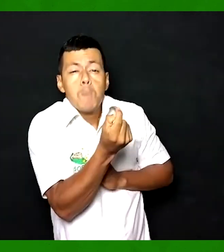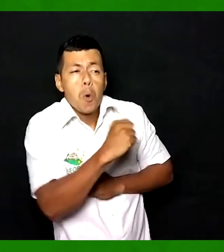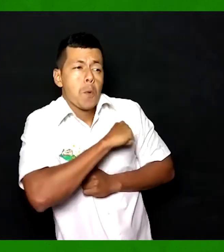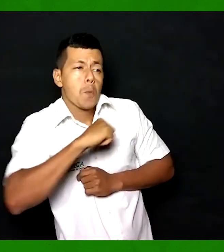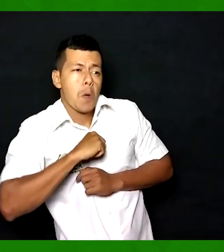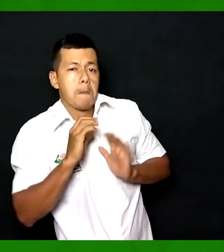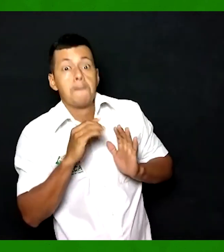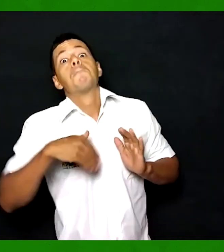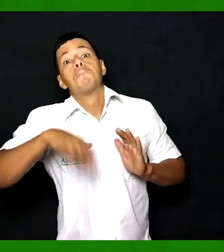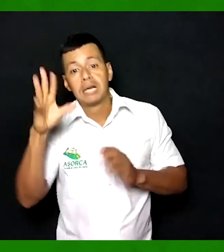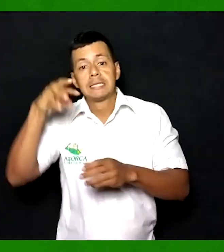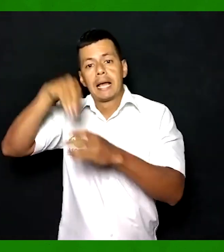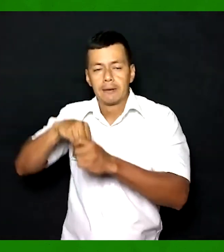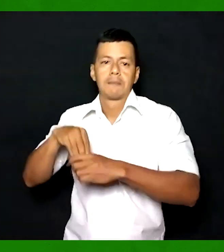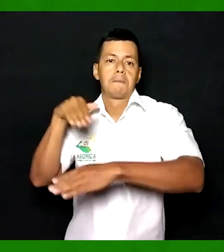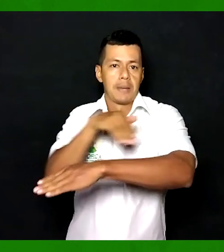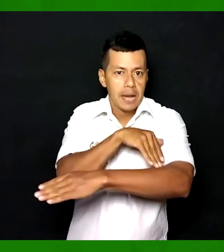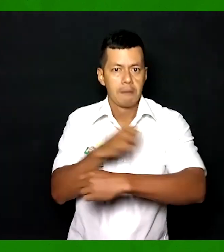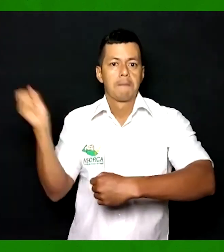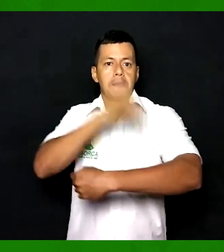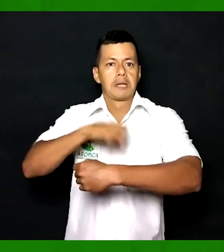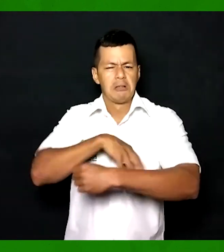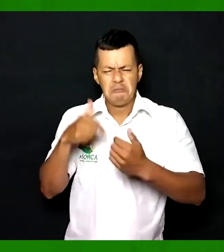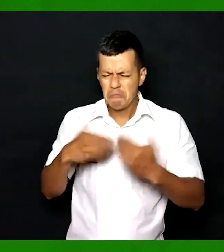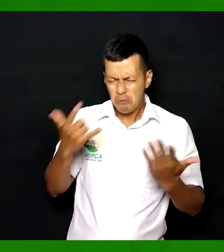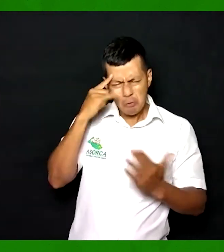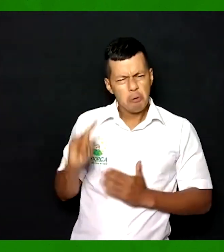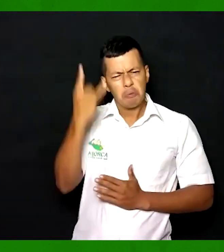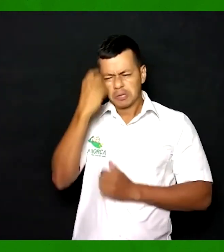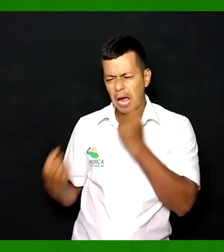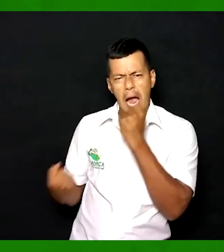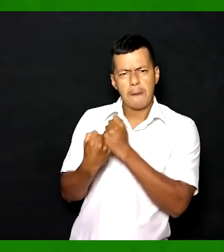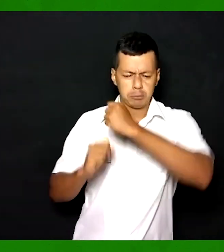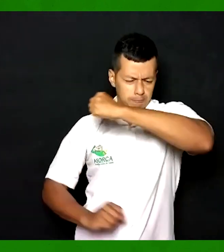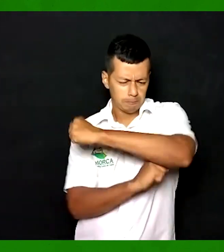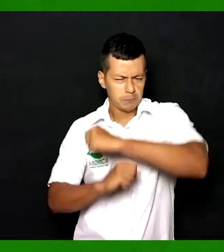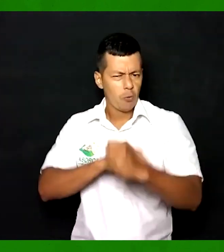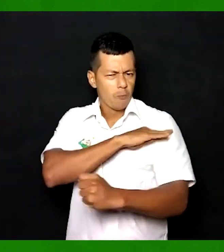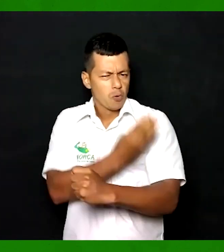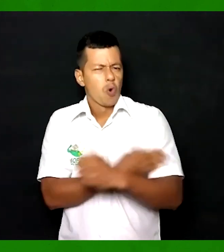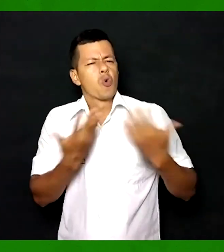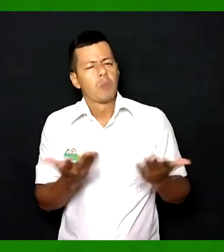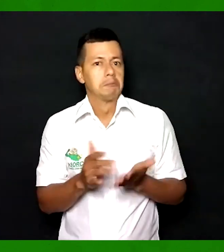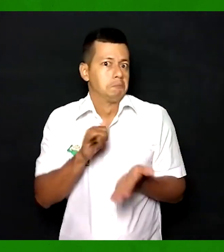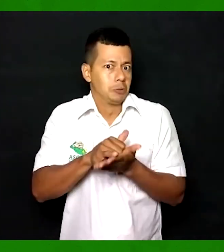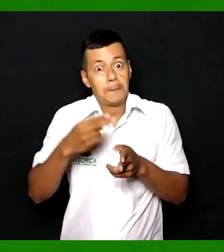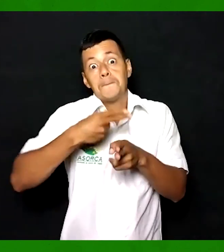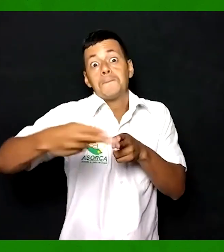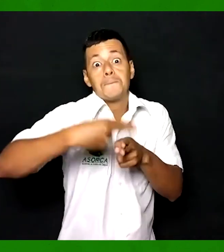azules. Entonces, si deseas saber cómo apoyar el fortalecimiento de la asociación, espero un próximo video. Nos vemos.